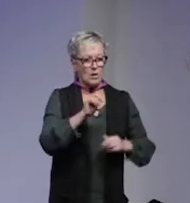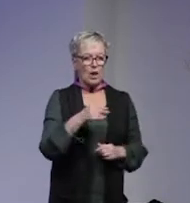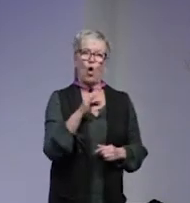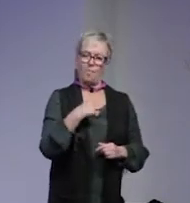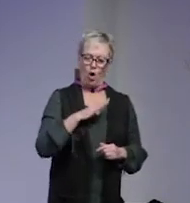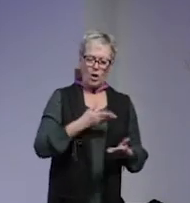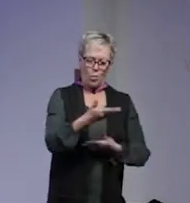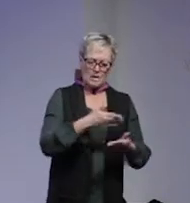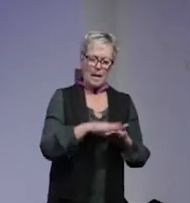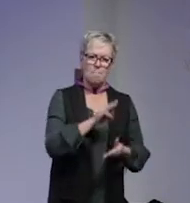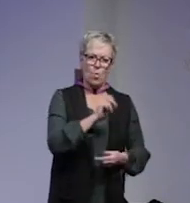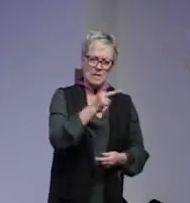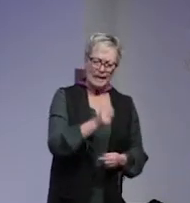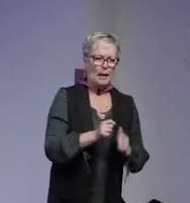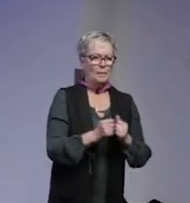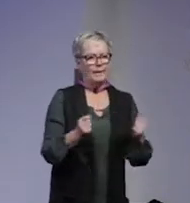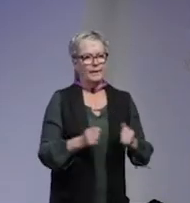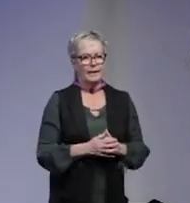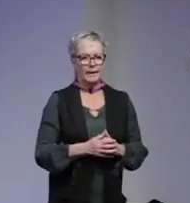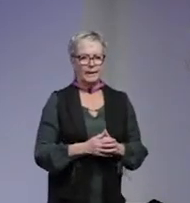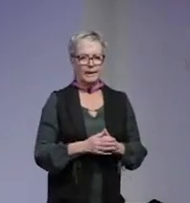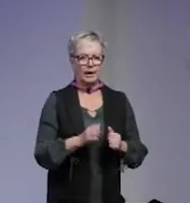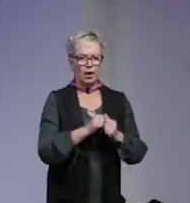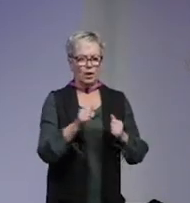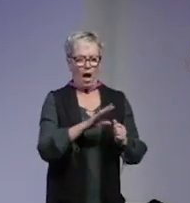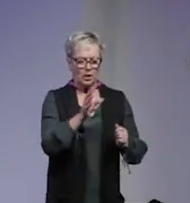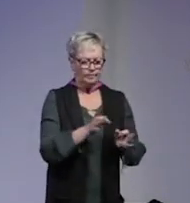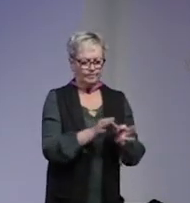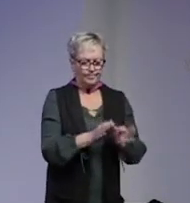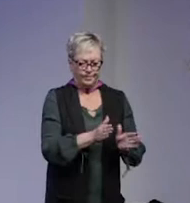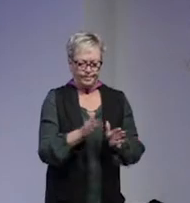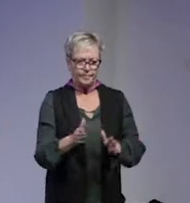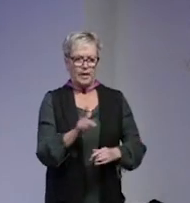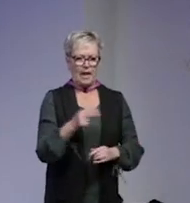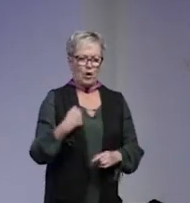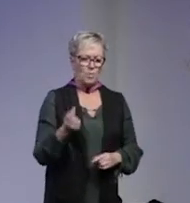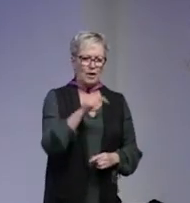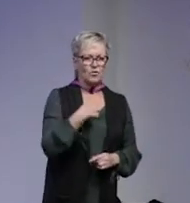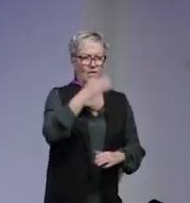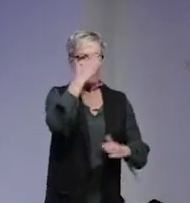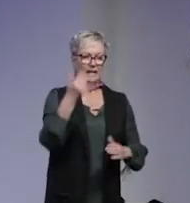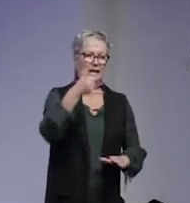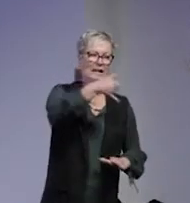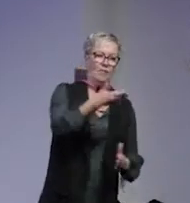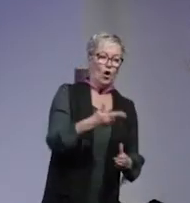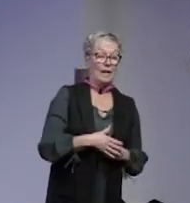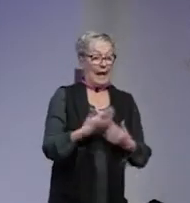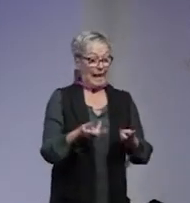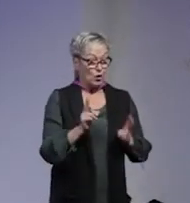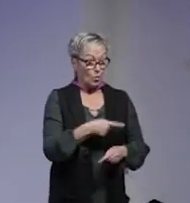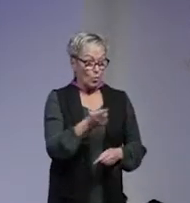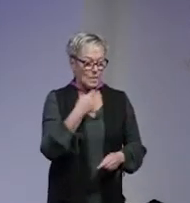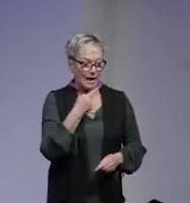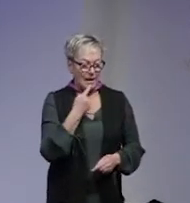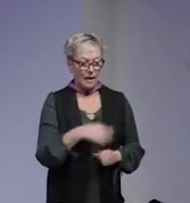har ju samverkan med moskén men allt är ju så tillrättalagt varje gång vi kommer dit så vi vet ju inte liksom är det som de säger